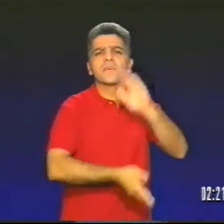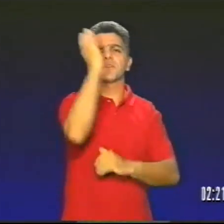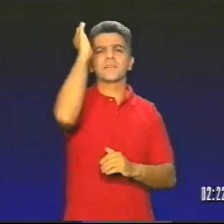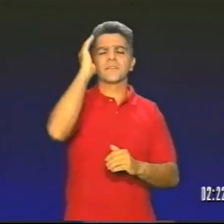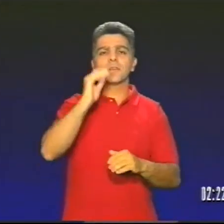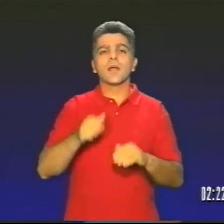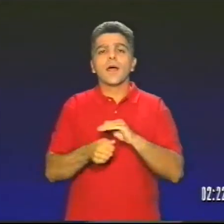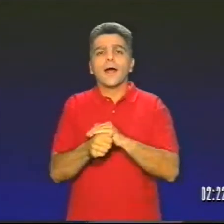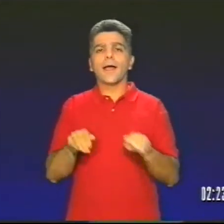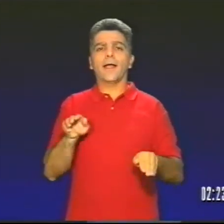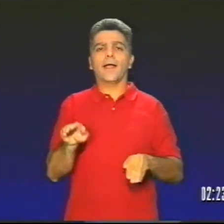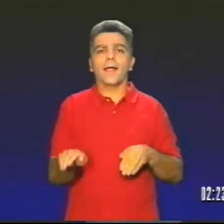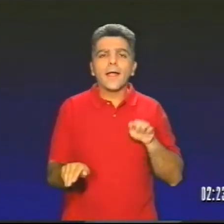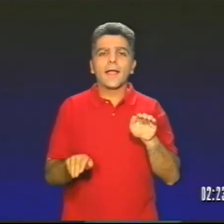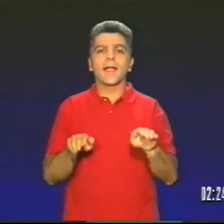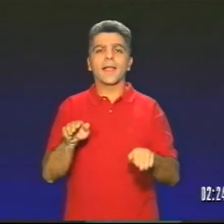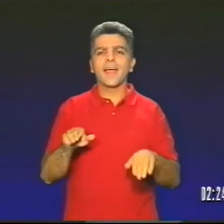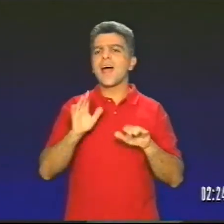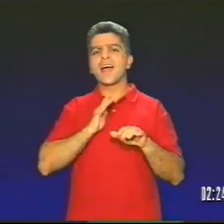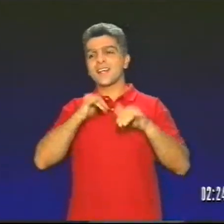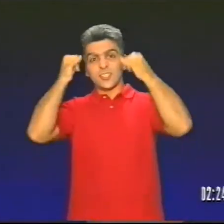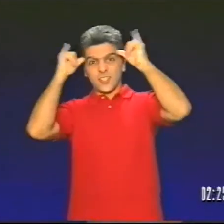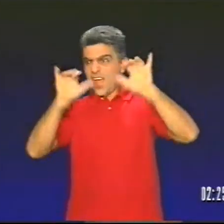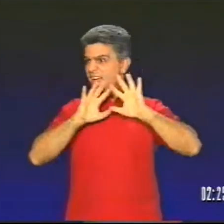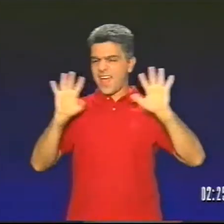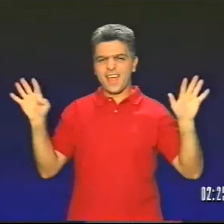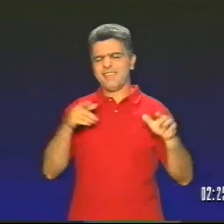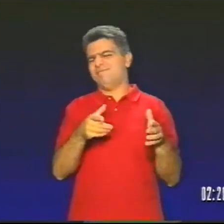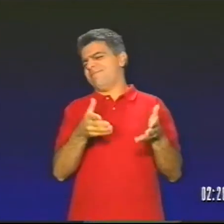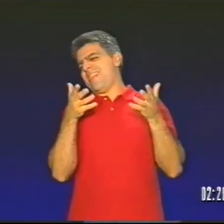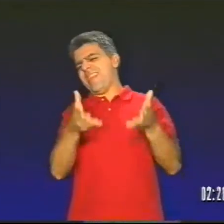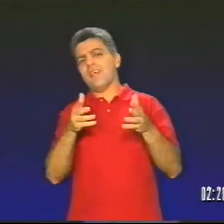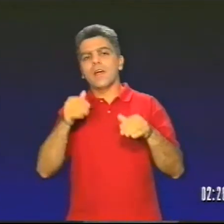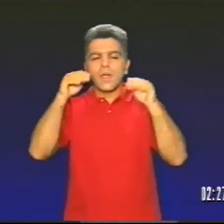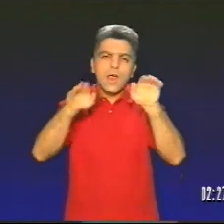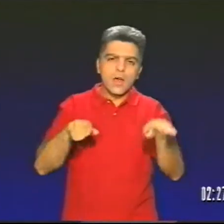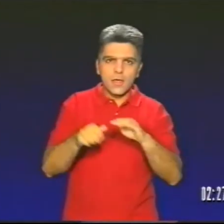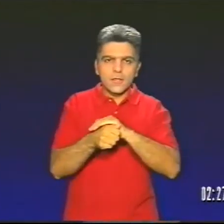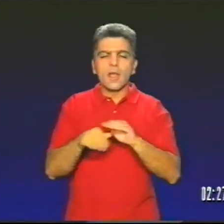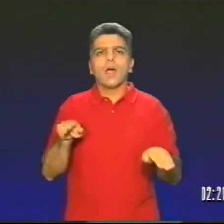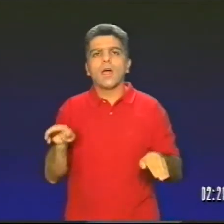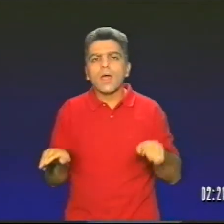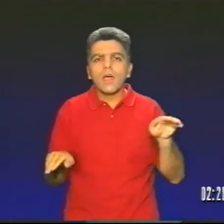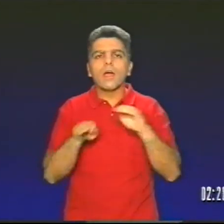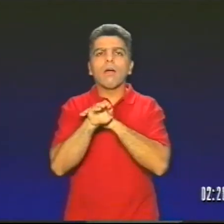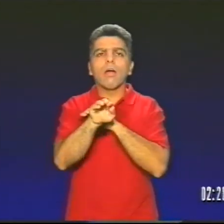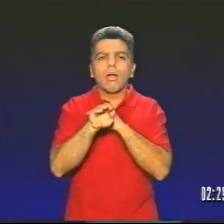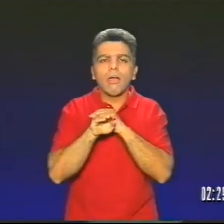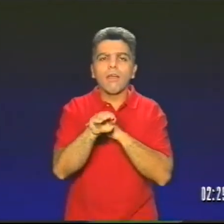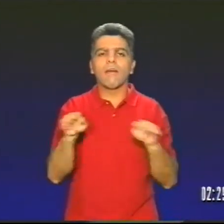Χάθηκε από τον ορίζοντα Τόσο γρήγορα έτρεχε η Χελώνα Έτρεχε όσο πιο γρήγορα μπορούσε Αργά, αργά και την κορέδευαν Με υπομονή